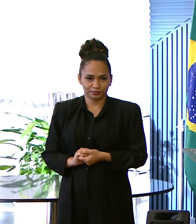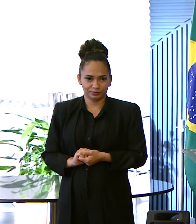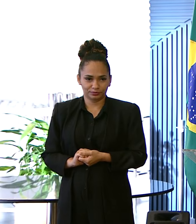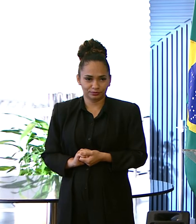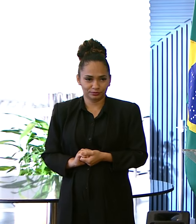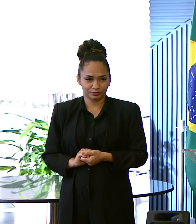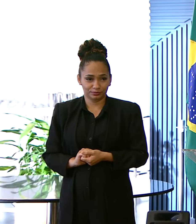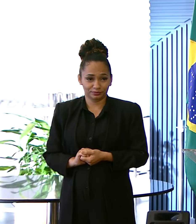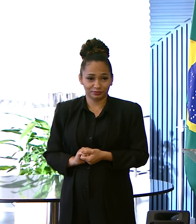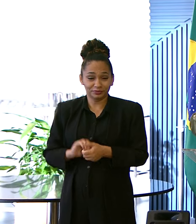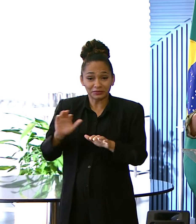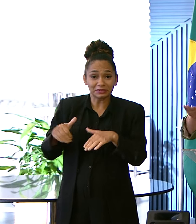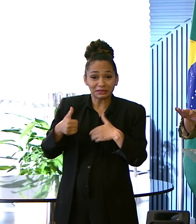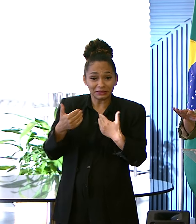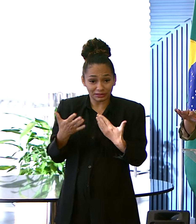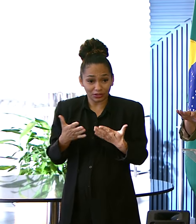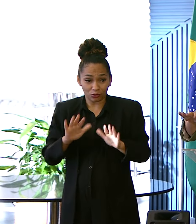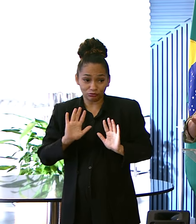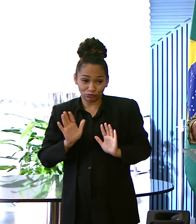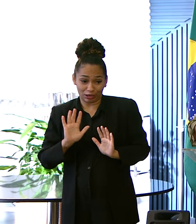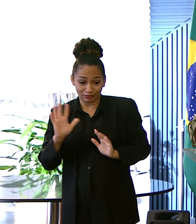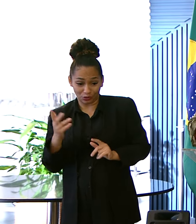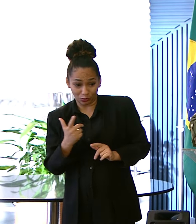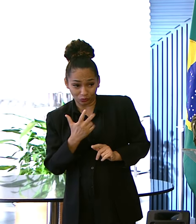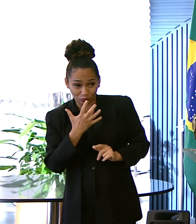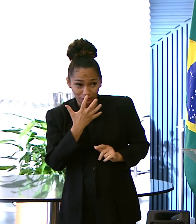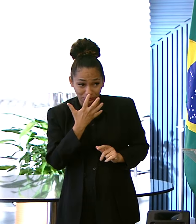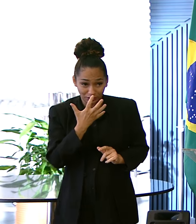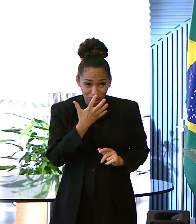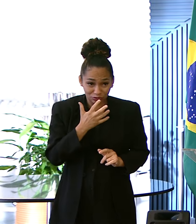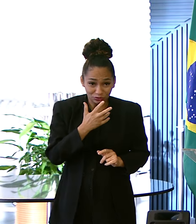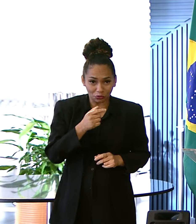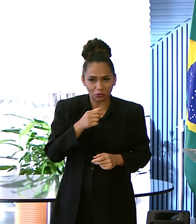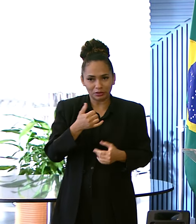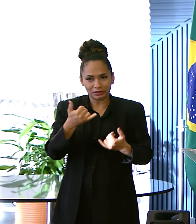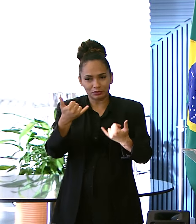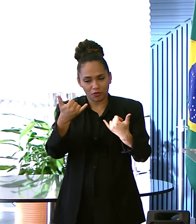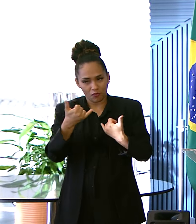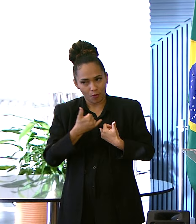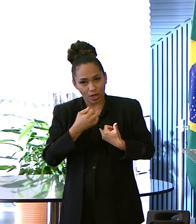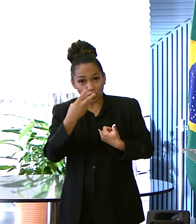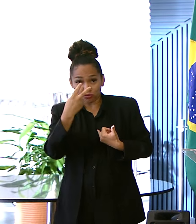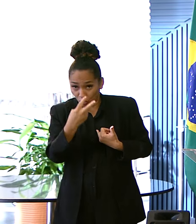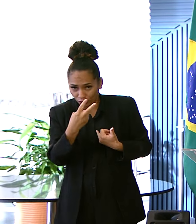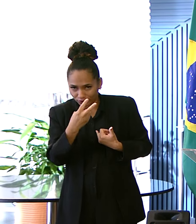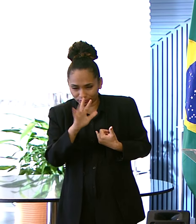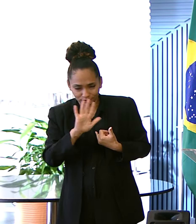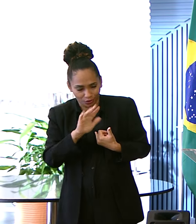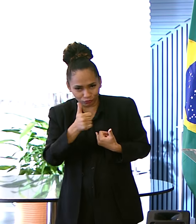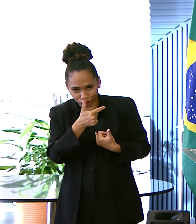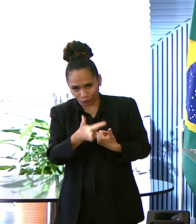Já que estão na fase Dos bastidores Todos me disseram Dois minutos Laura Não doze